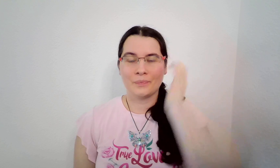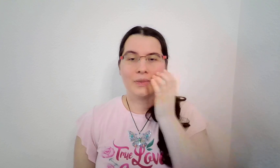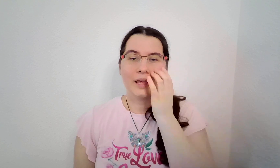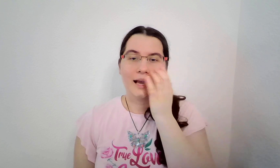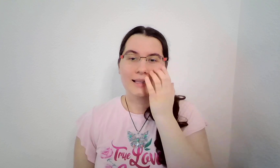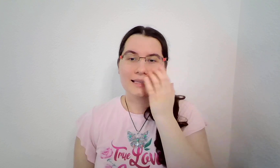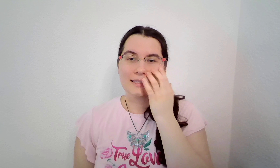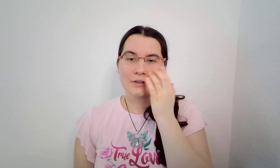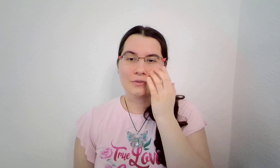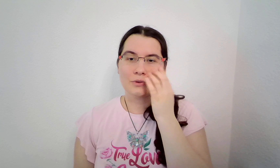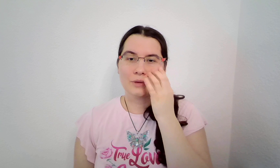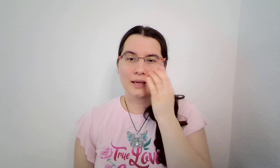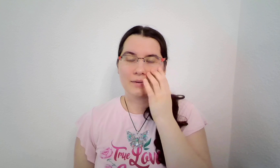A tak si dovoluji